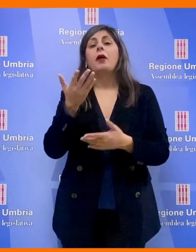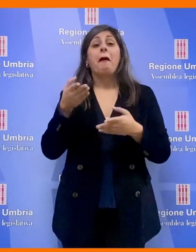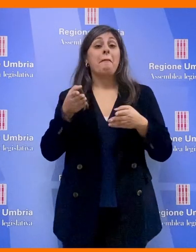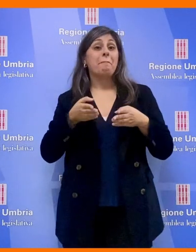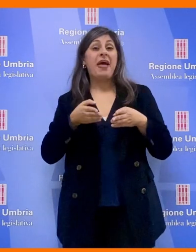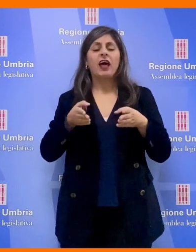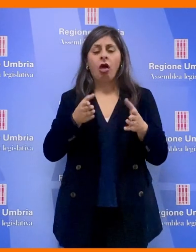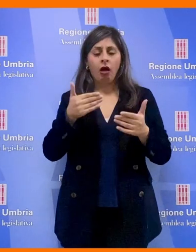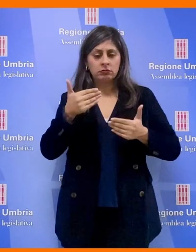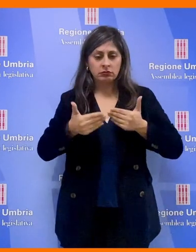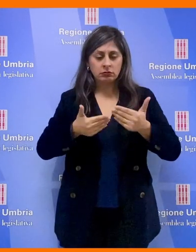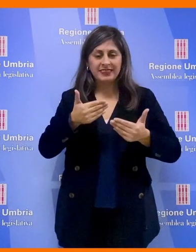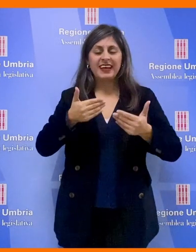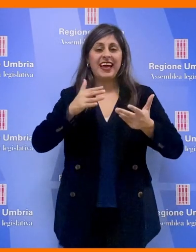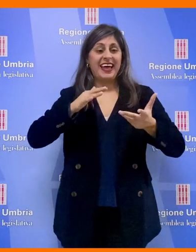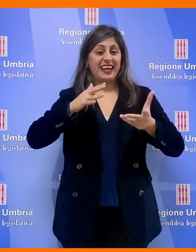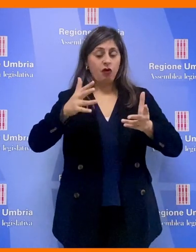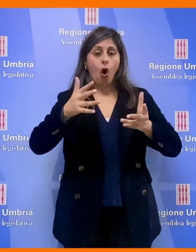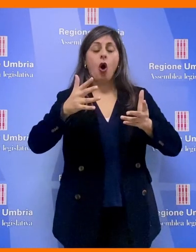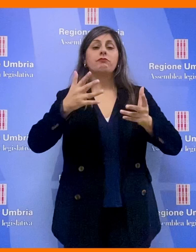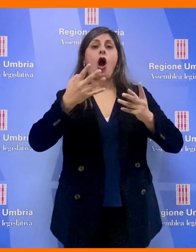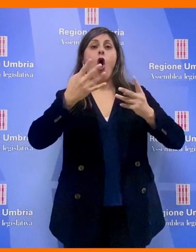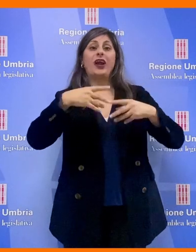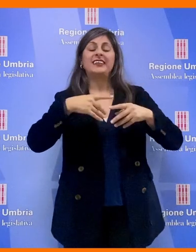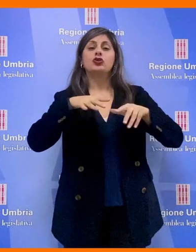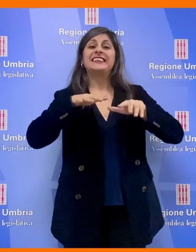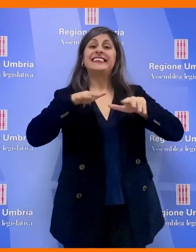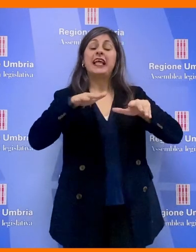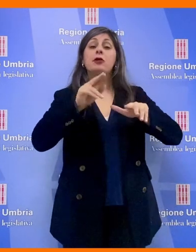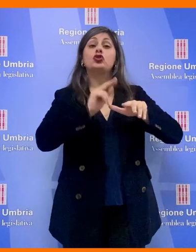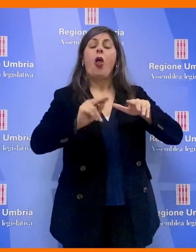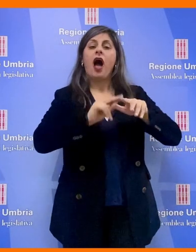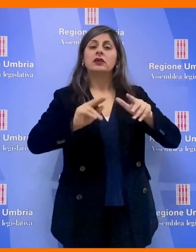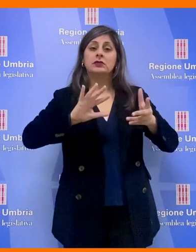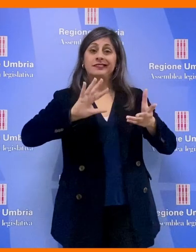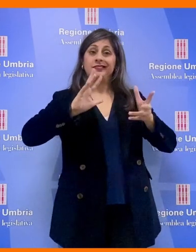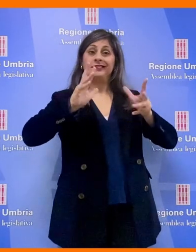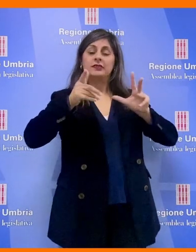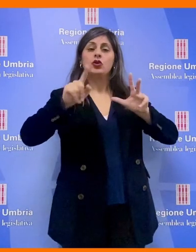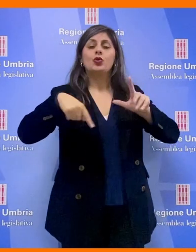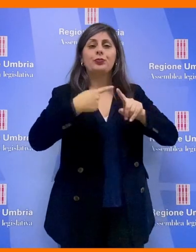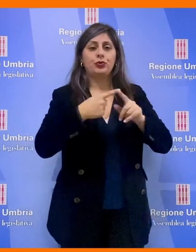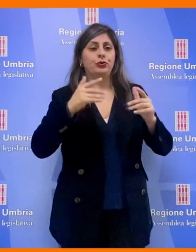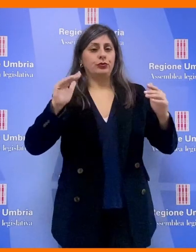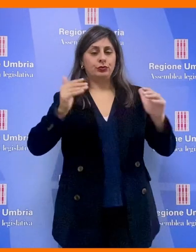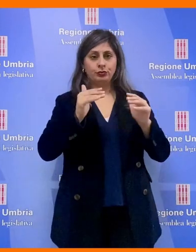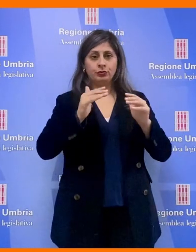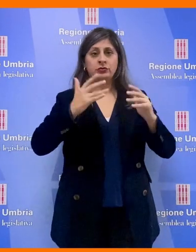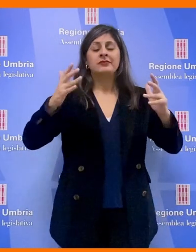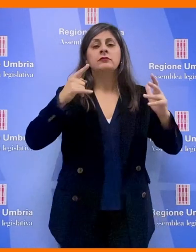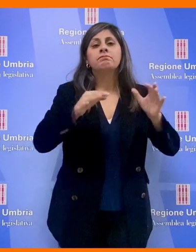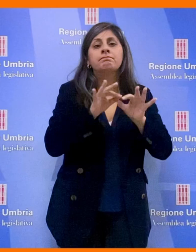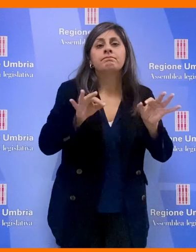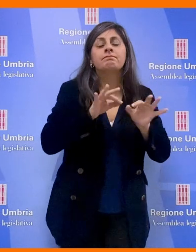decisionale della riforma dell'organizzazione del sistema scolastico e del dimensionamento della rete scolastica